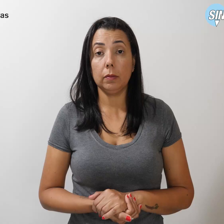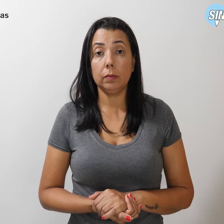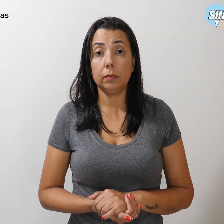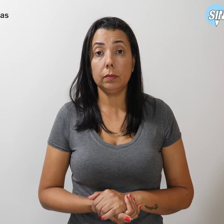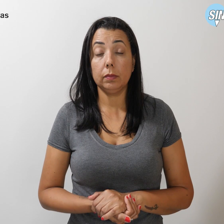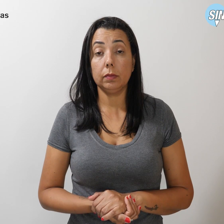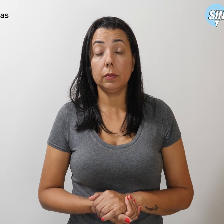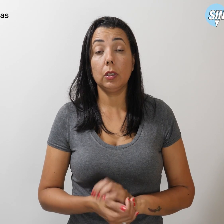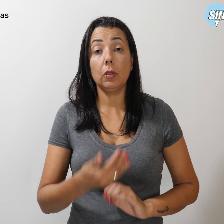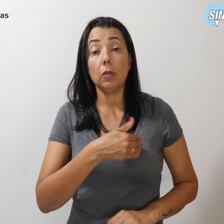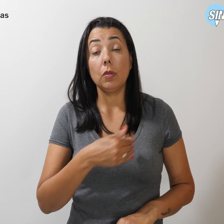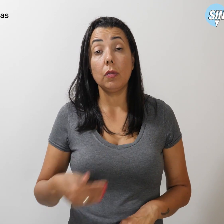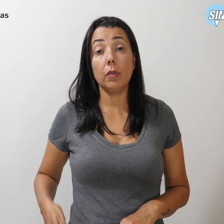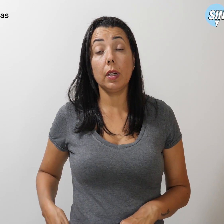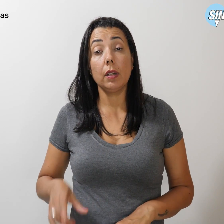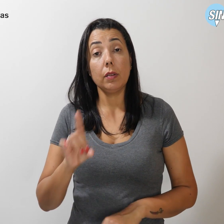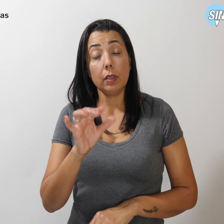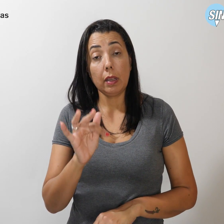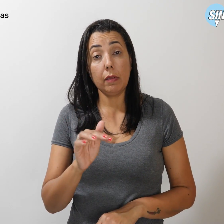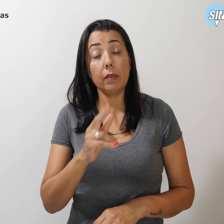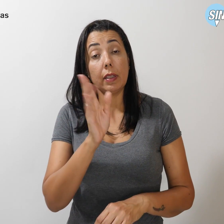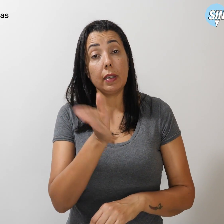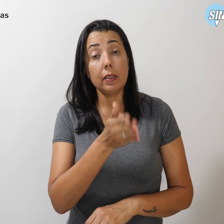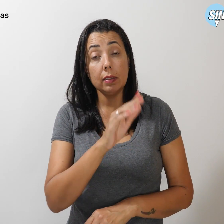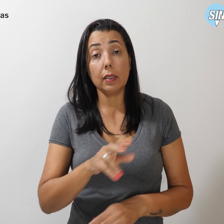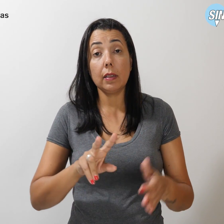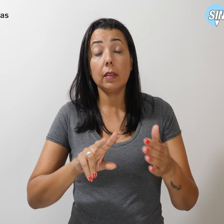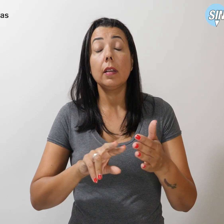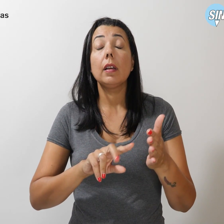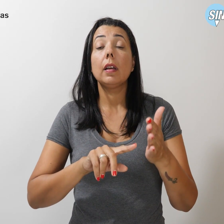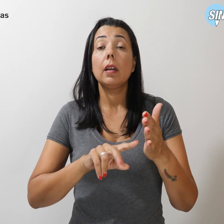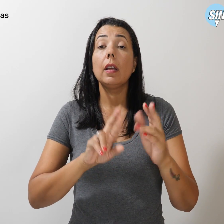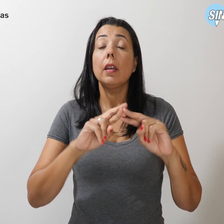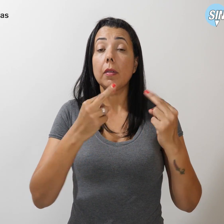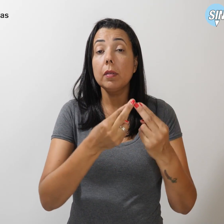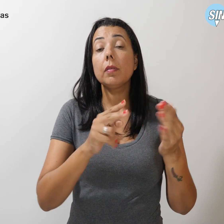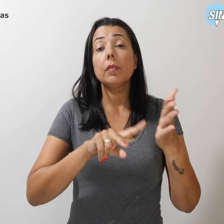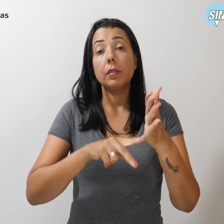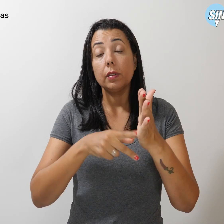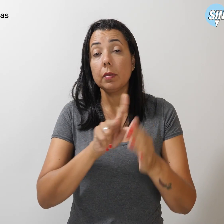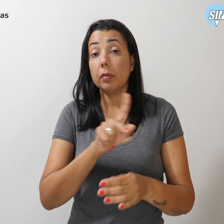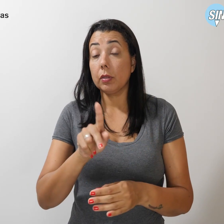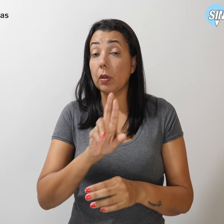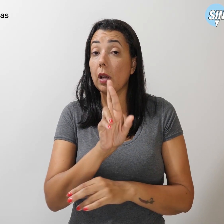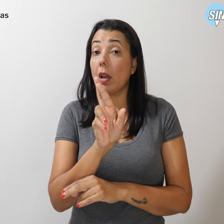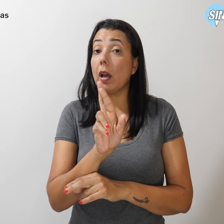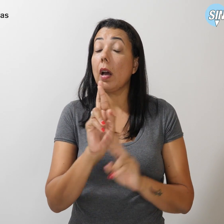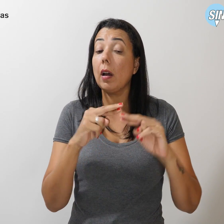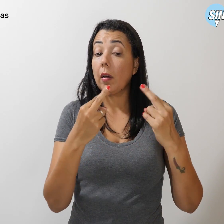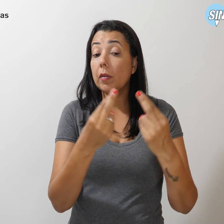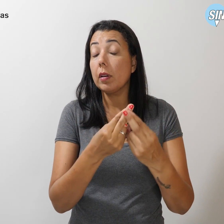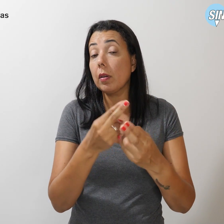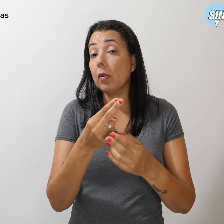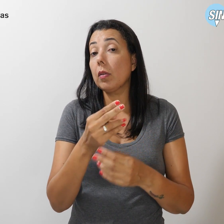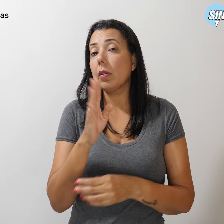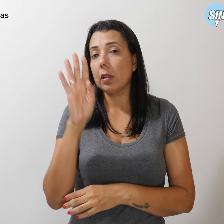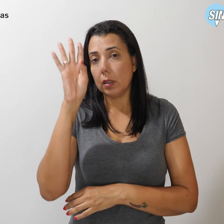GDF cancela reunião com Simpro. A reunião que ocorreria na tarde de quarta-feira, 15,